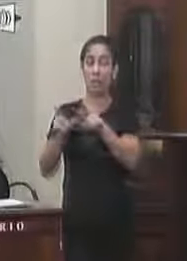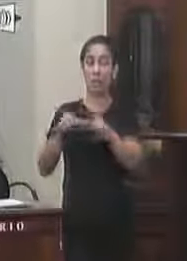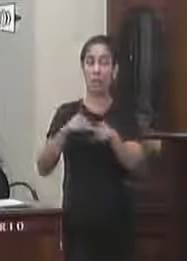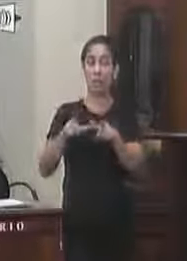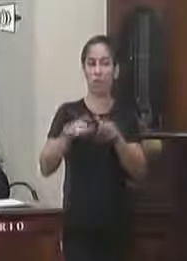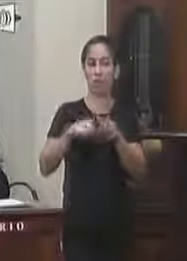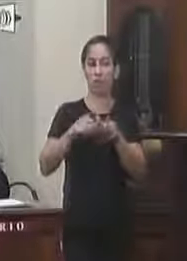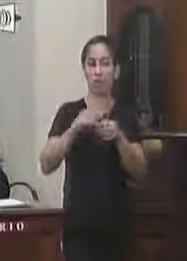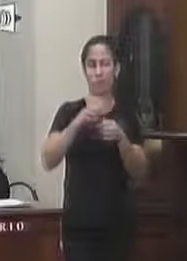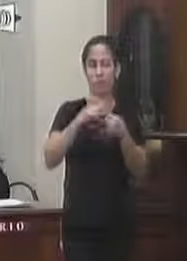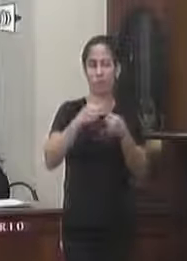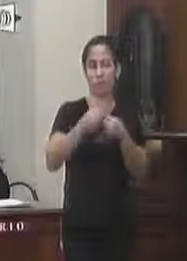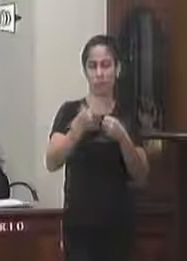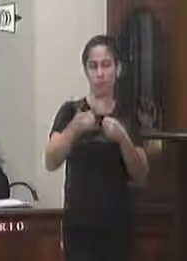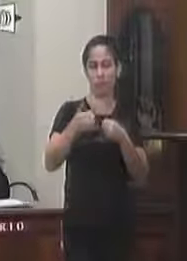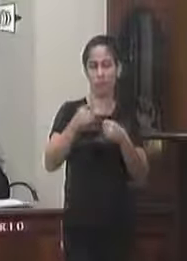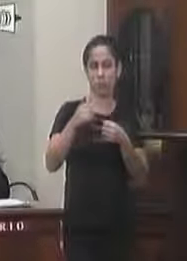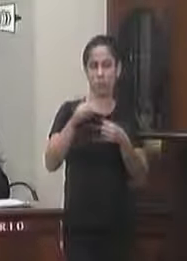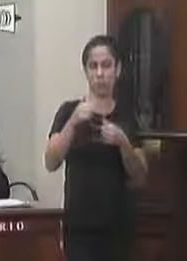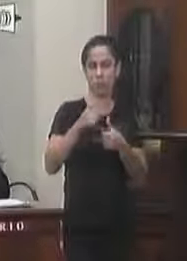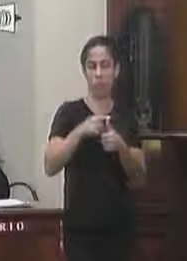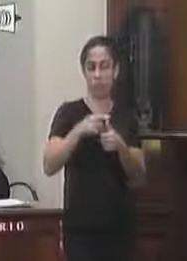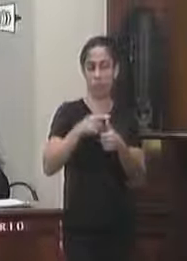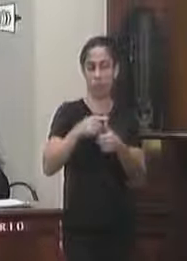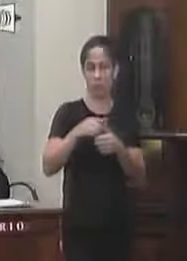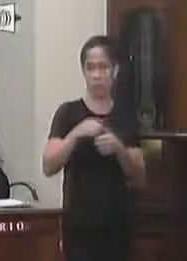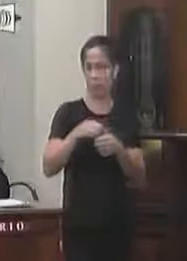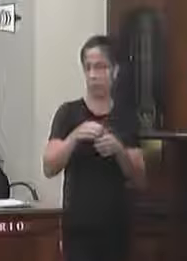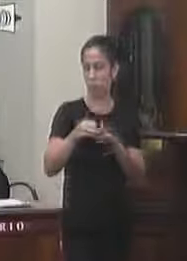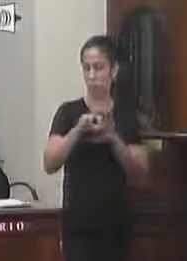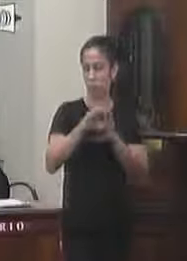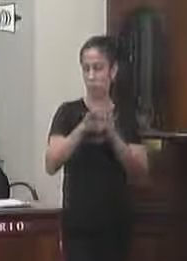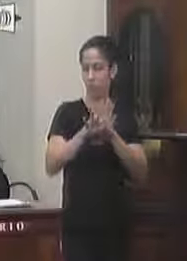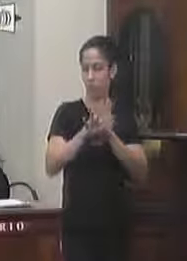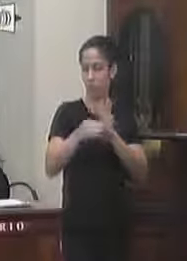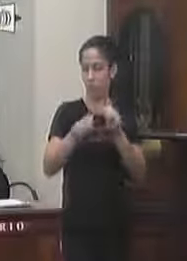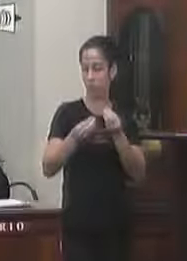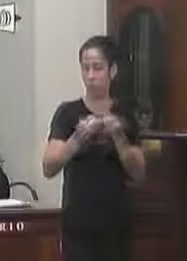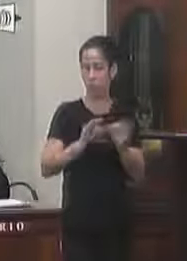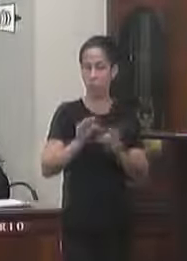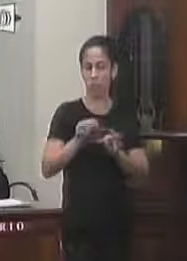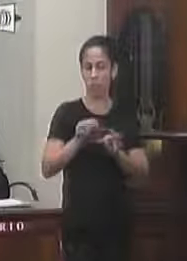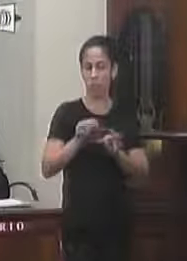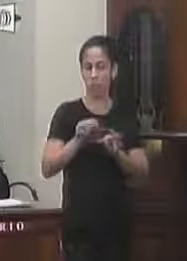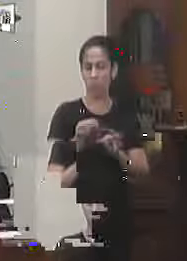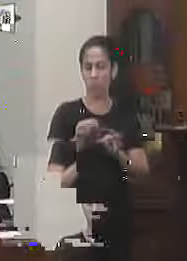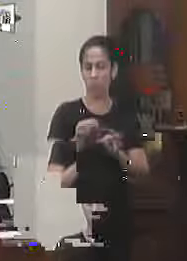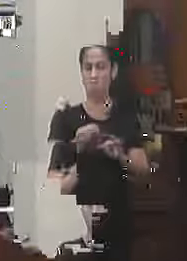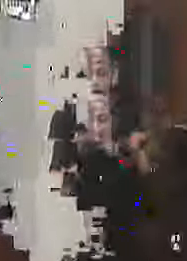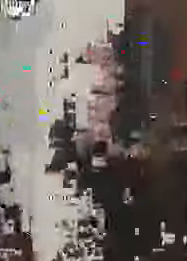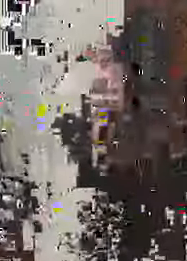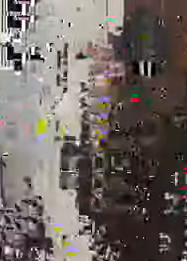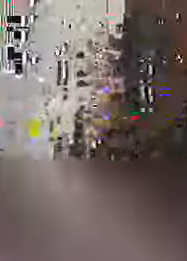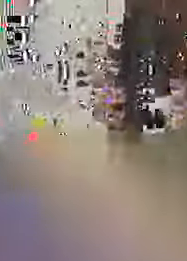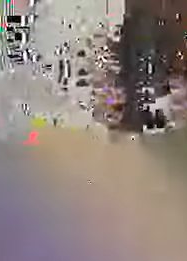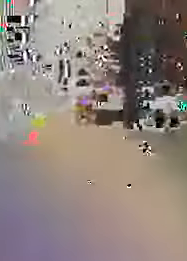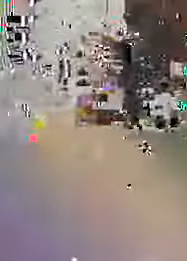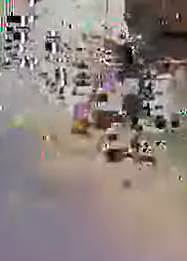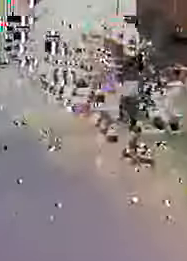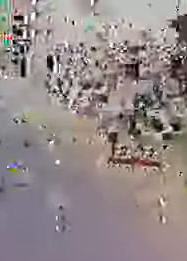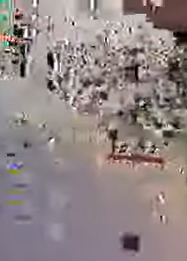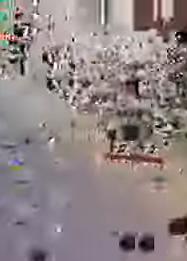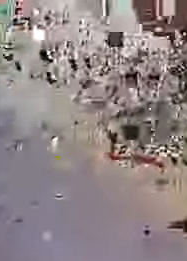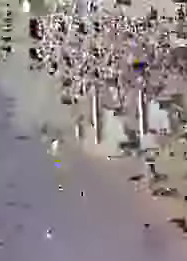61 parágrafo 1º da Constituição ou seja do projeto de lei custo de matérias seja iniciativa reserva o